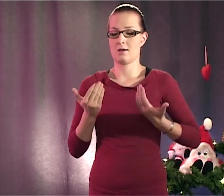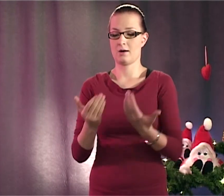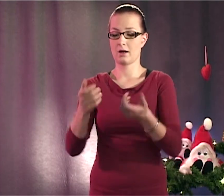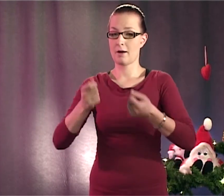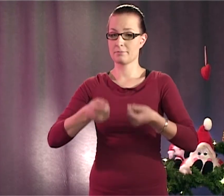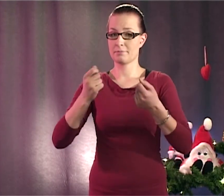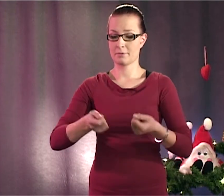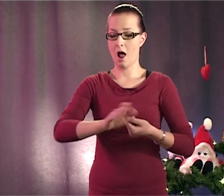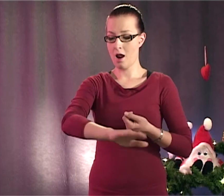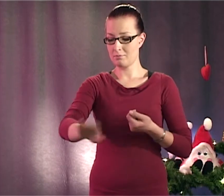lahjat lapsille.